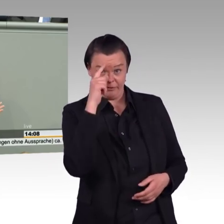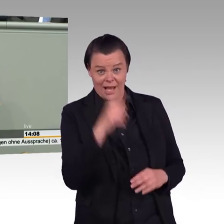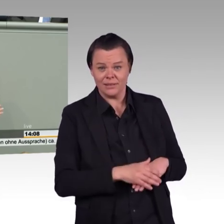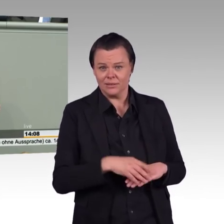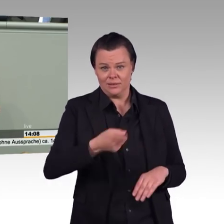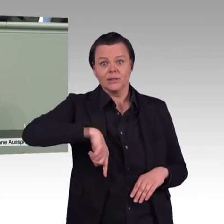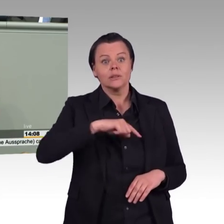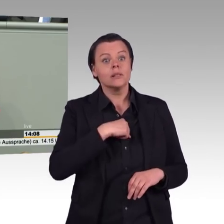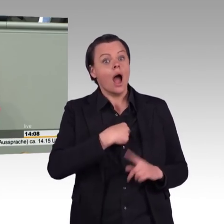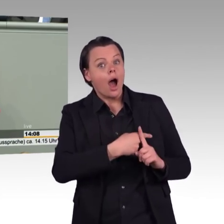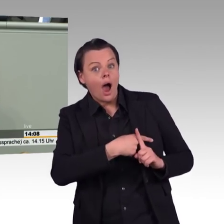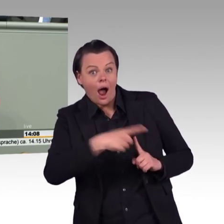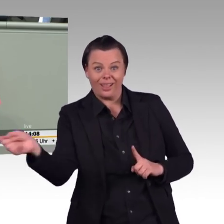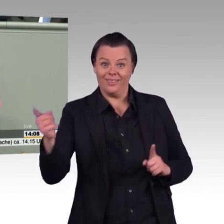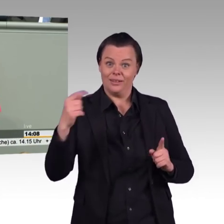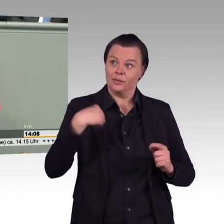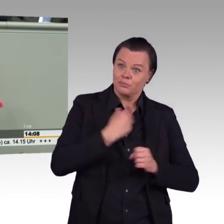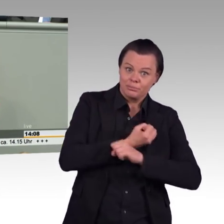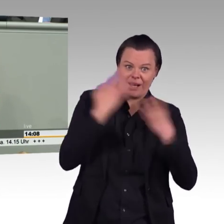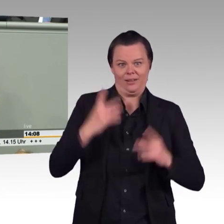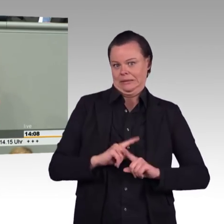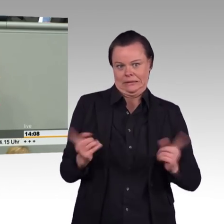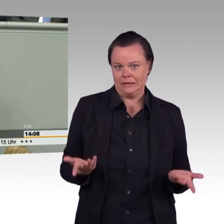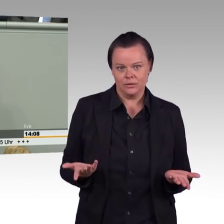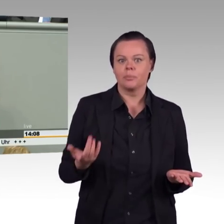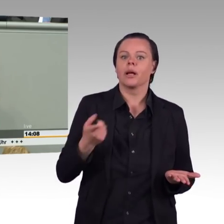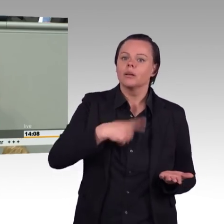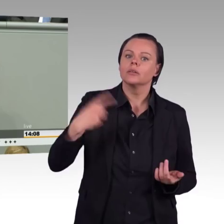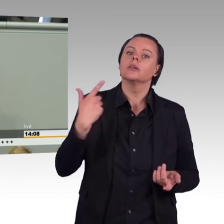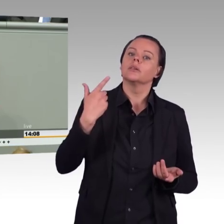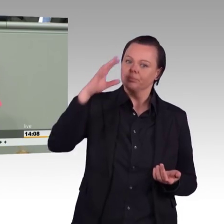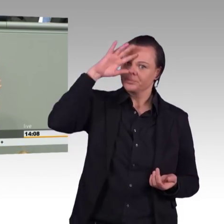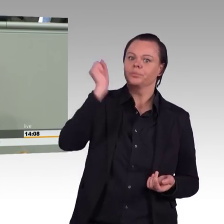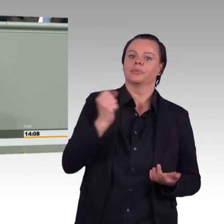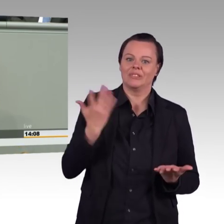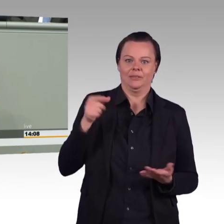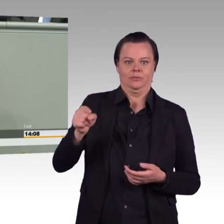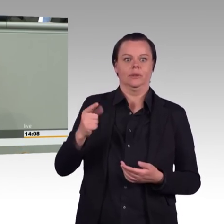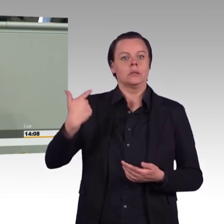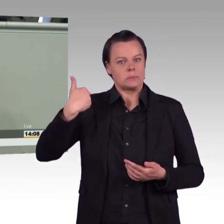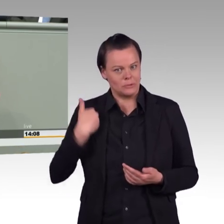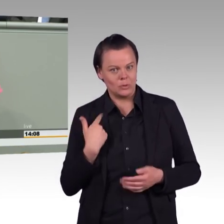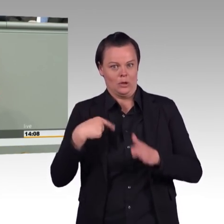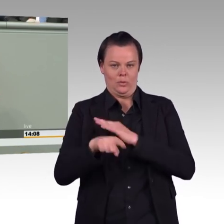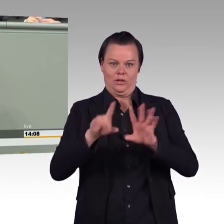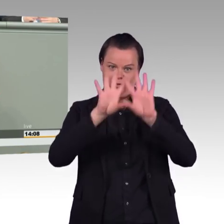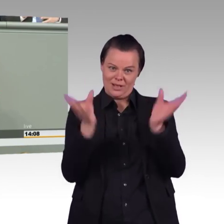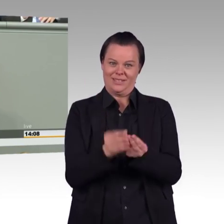Also ernsthaft? Es ist für mich ein bisschen schwierig zu verstehen. Wobei ich versuche, ich versuche das nachzuvollziehen. Es sind bald